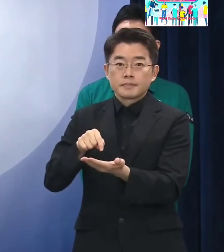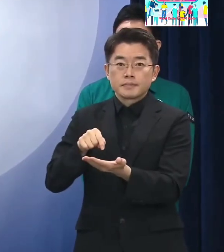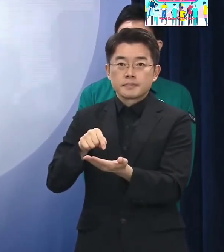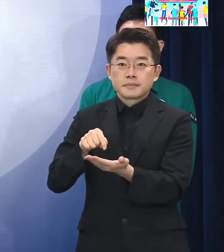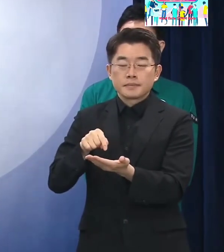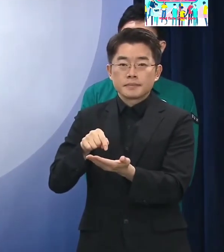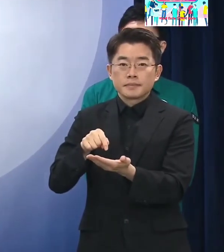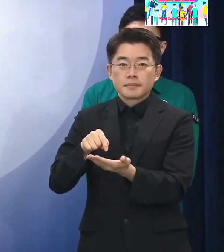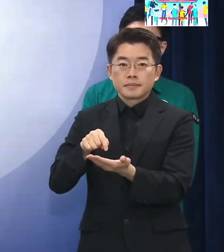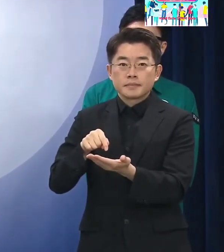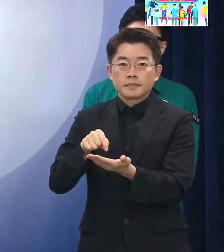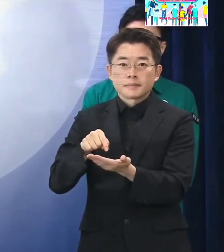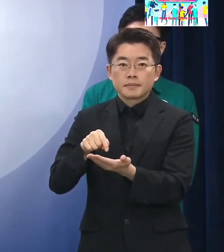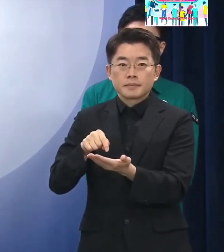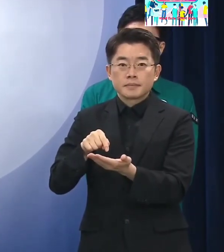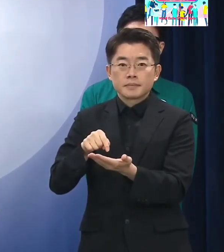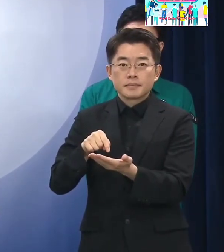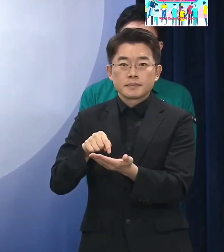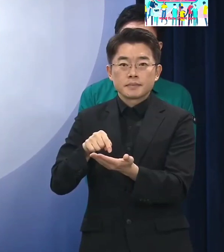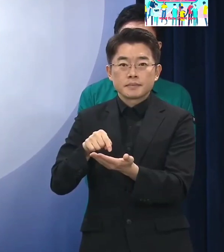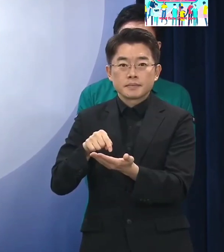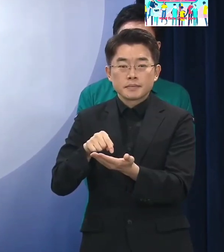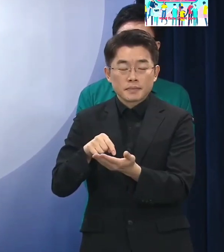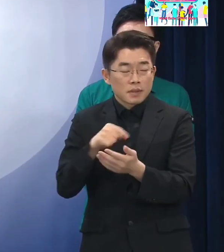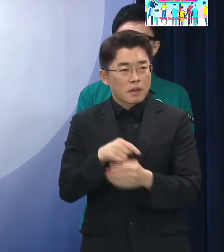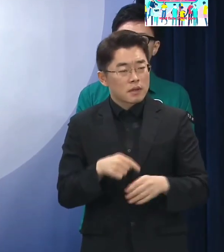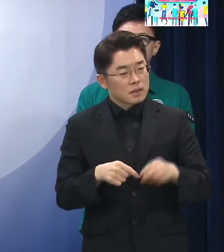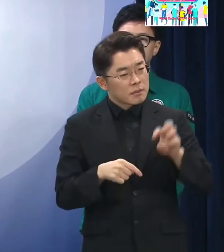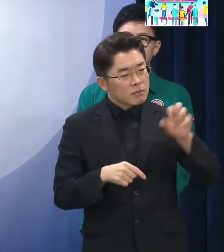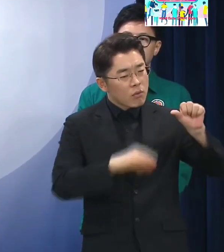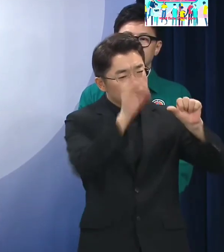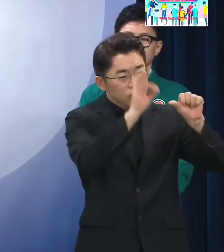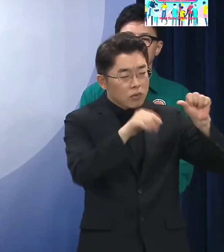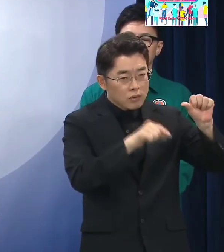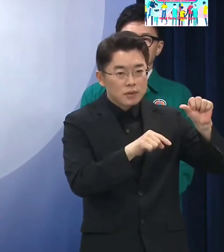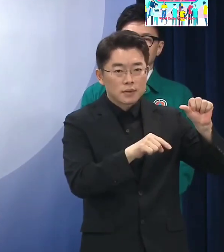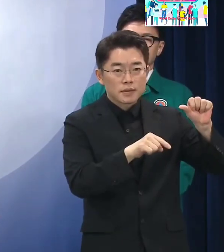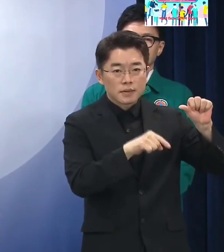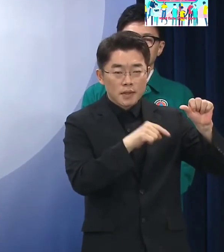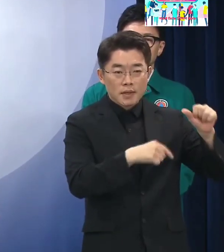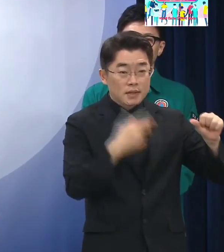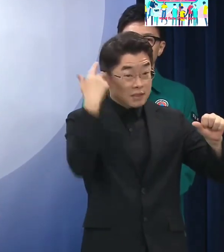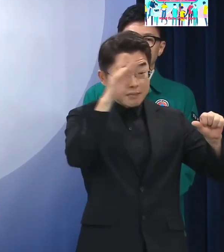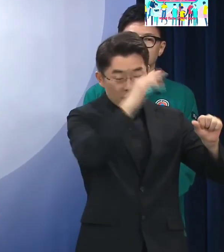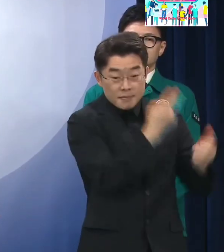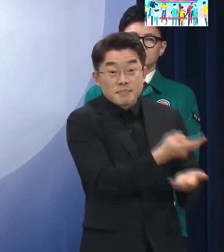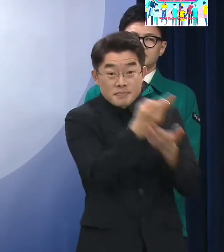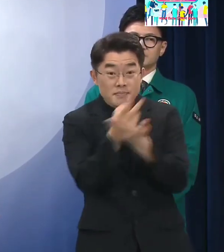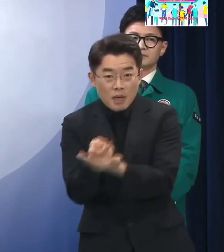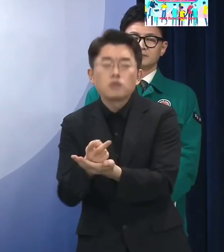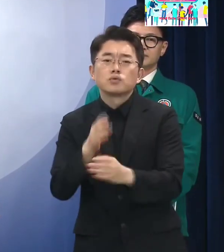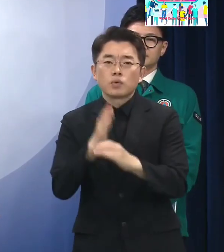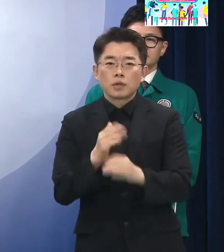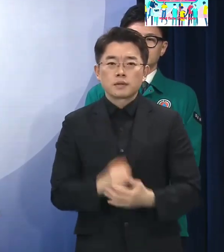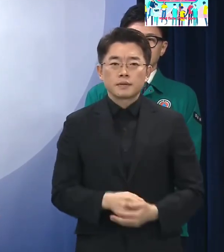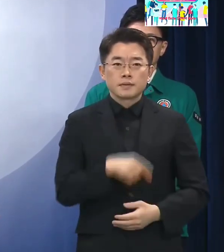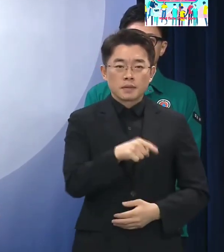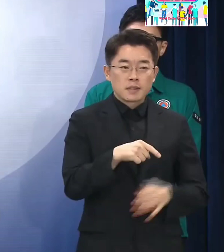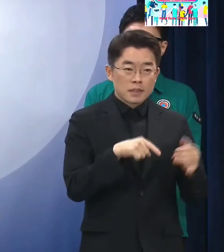%를 비자의 입원으로 충당하고 있는데 그것은 보호자에 의한 입원과